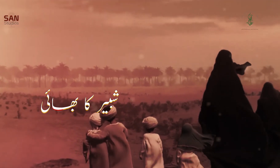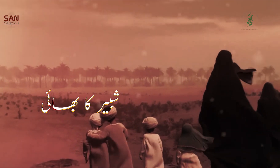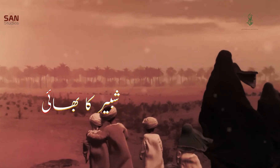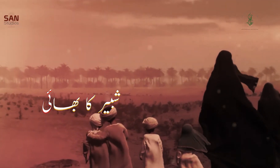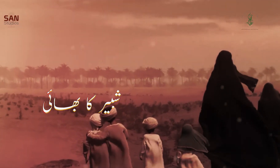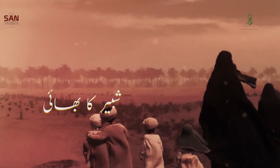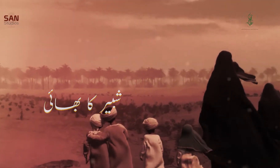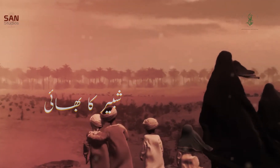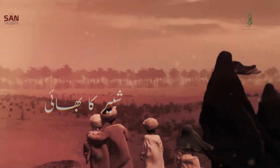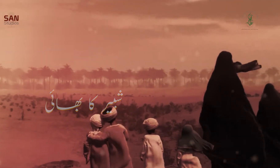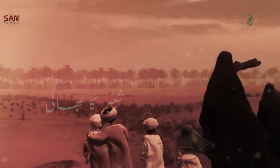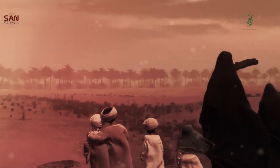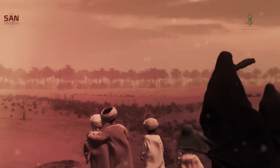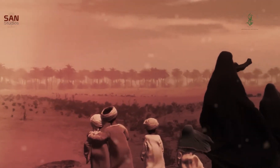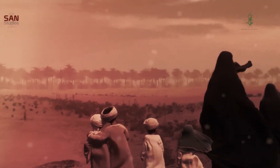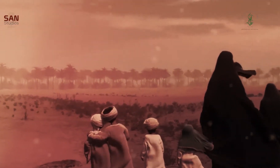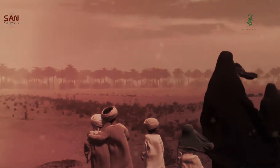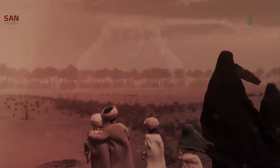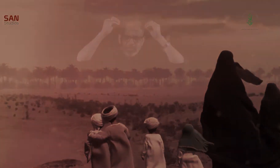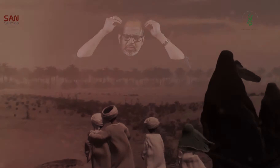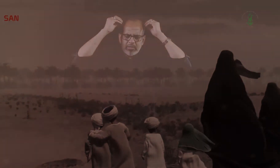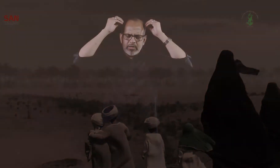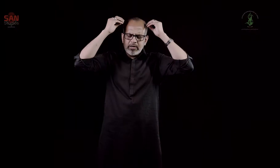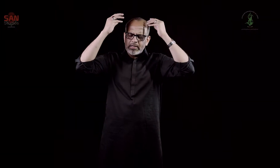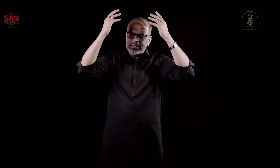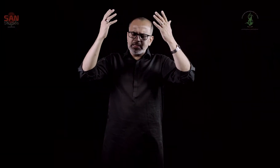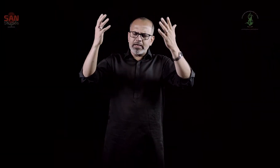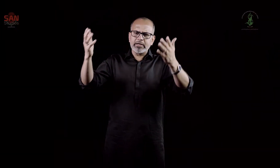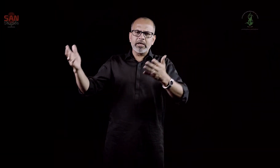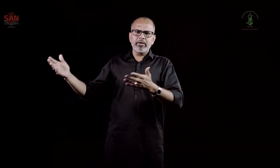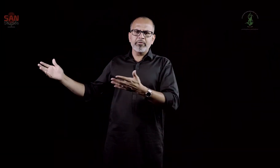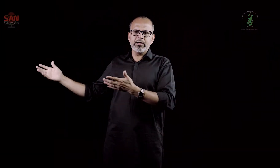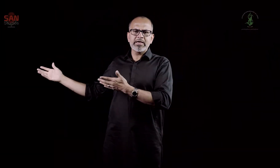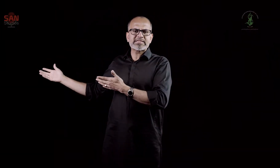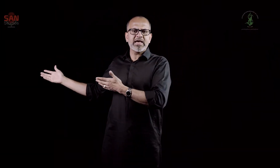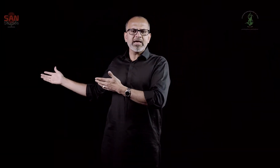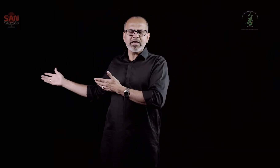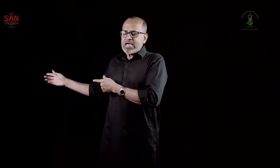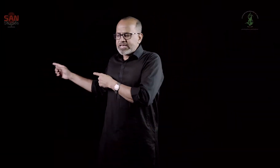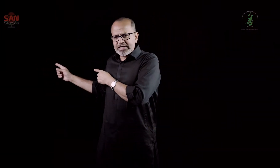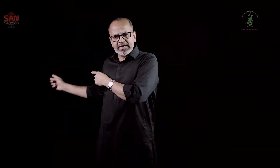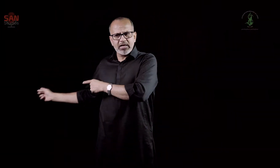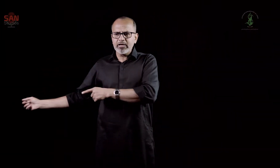کا بھائی چادر لیے خیمے سے نکل